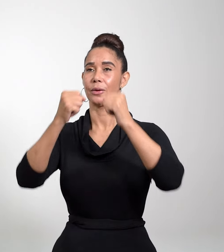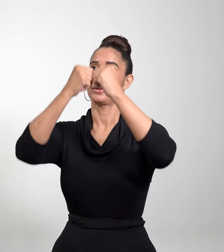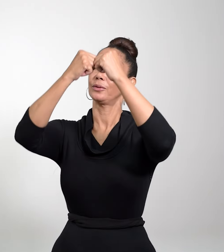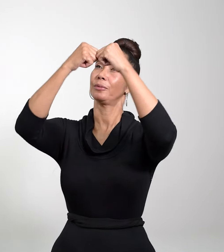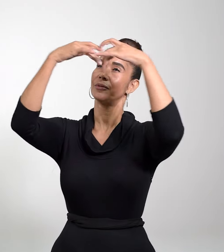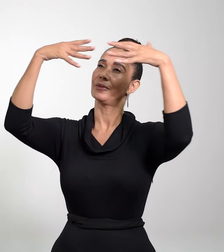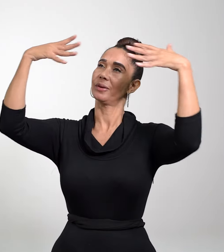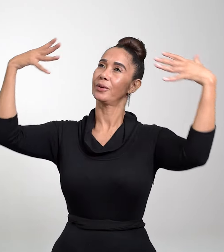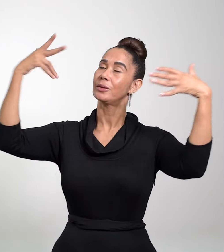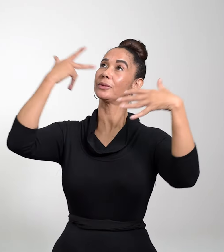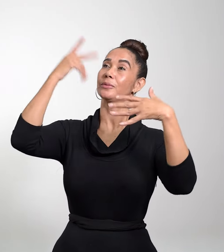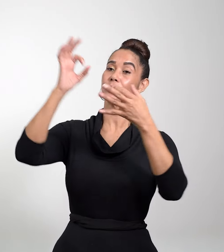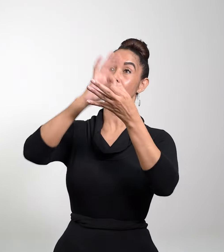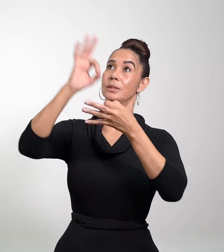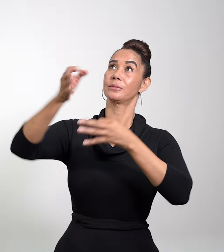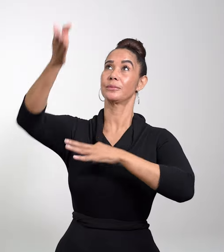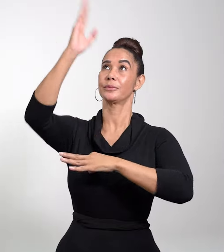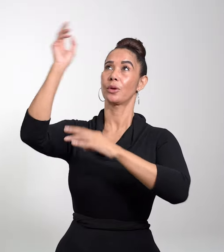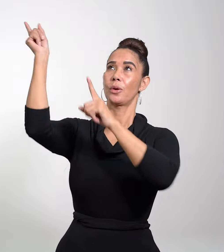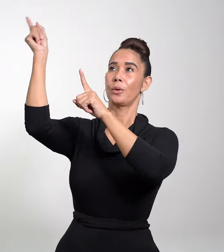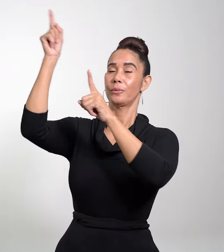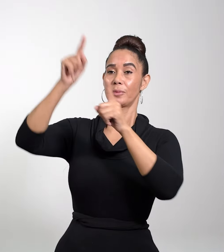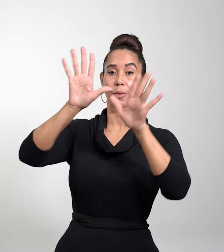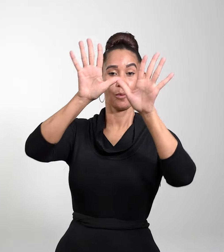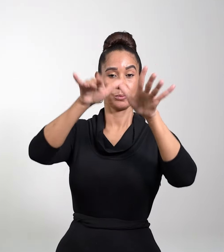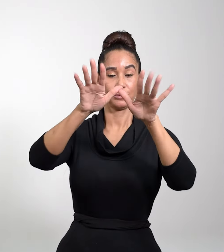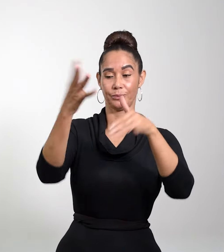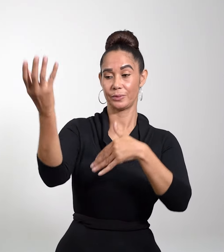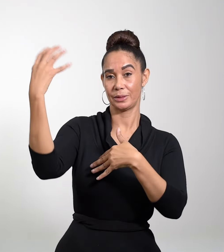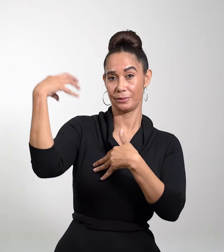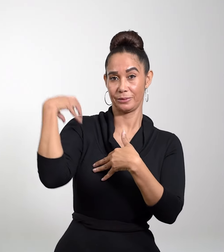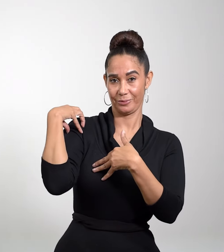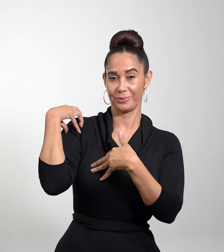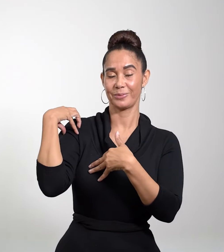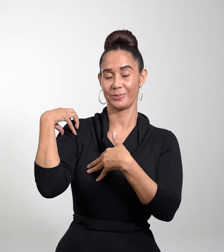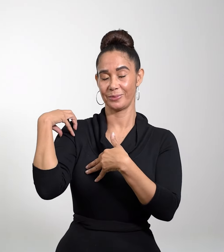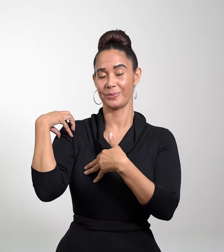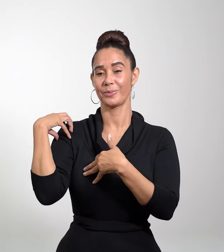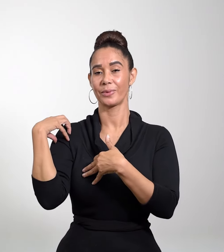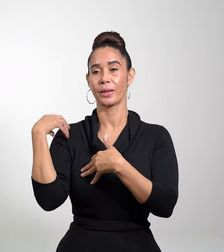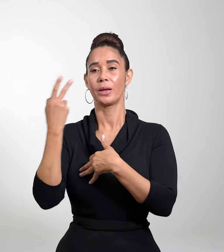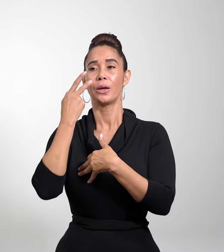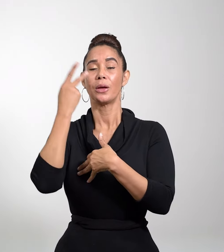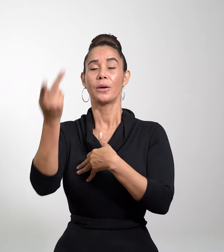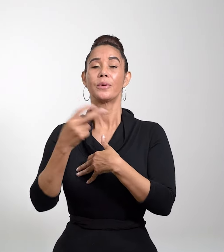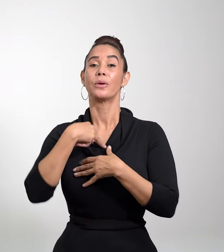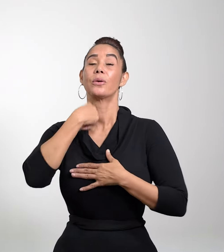y vio que el Espíritu de Dios bajaba como una paloma y se posaba sobre él. Y vino una voz del cielo